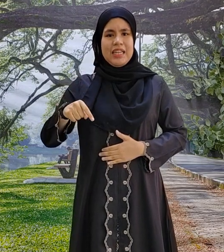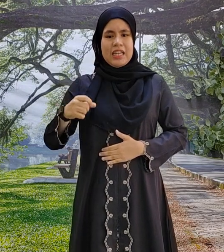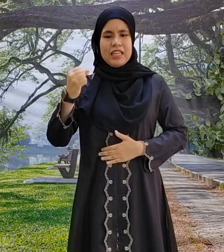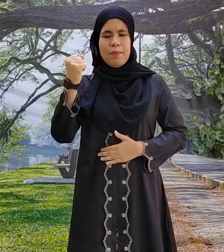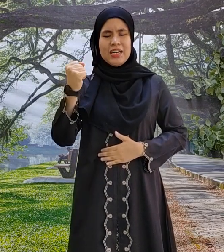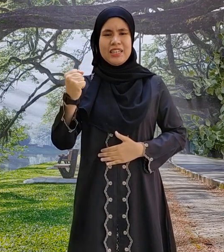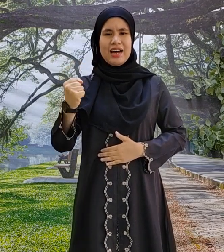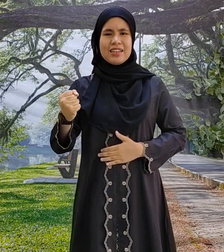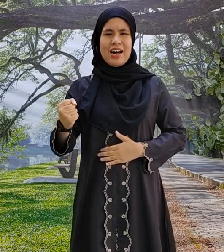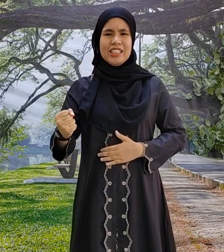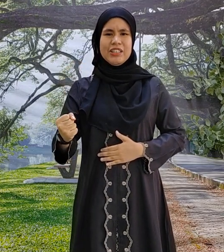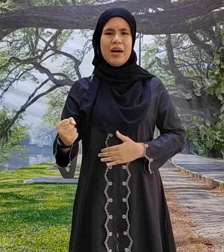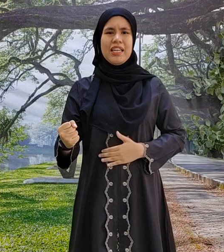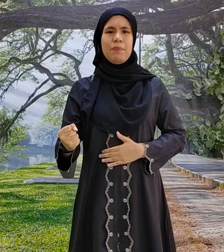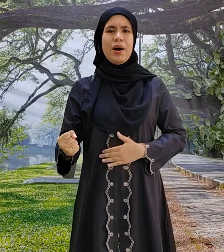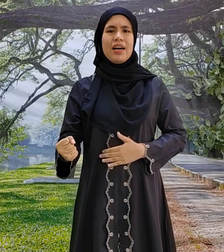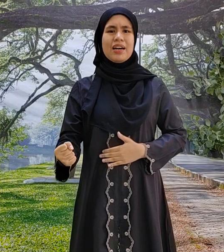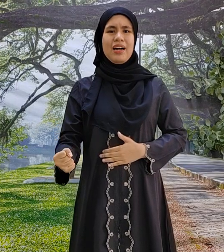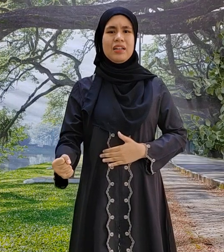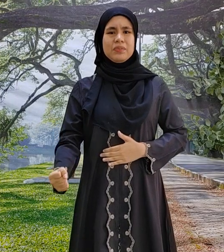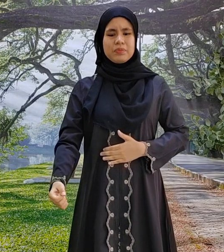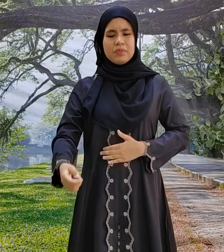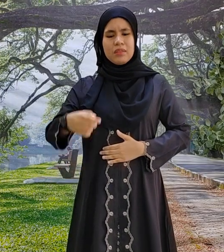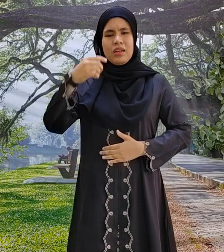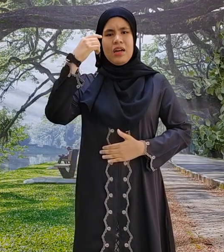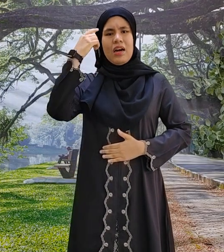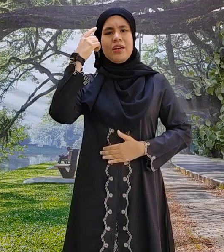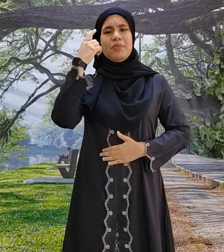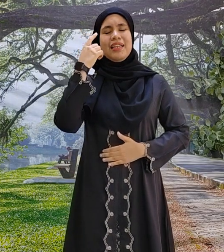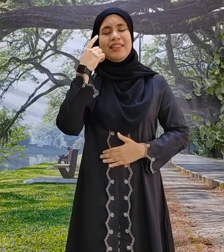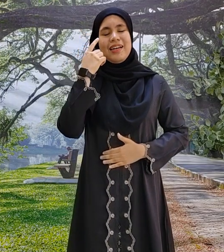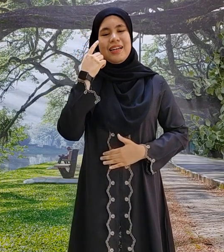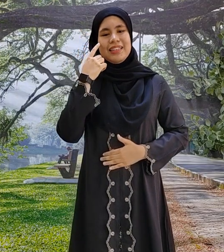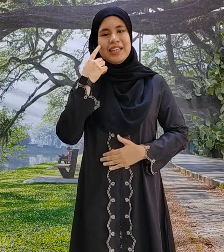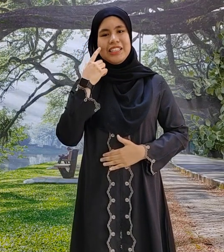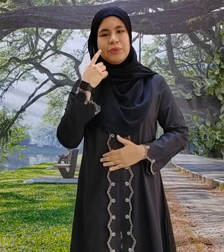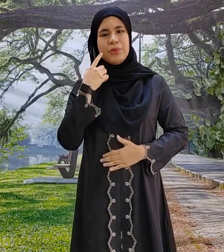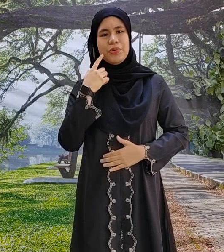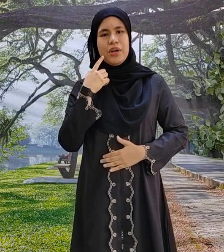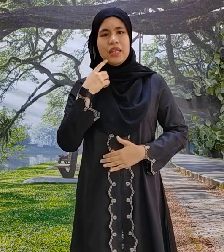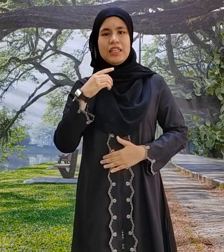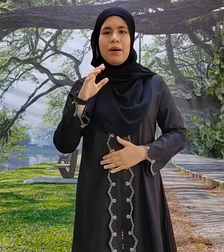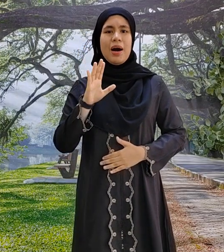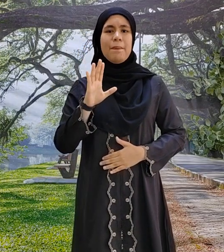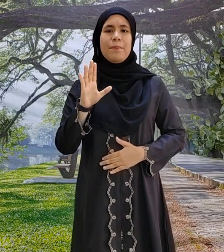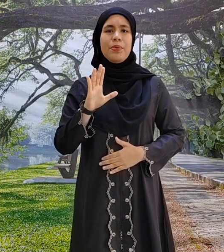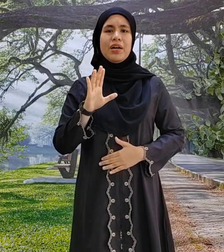ia berdarah semakin parah Air mata pangismu tidak mampu